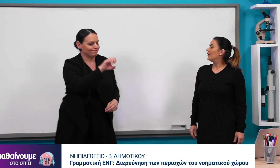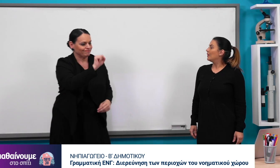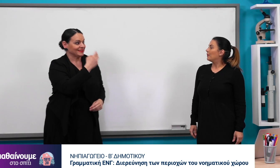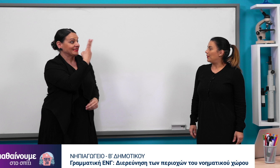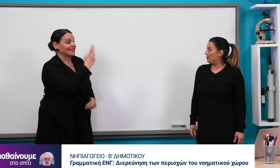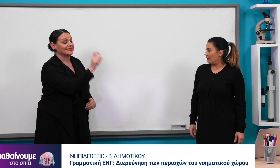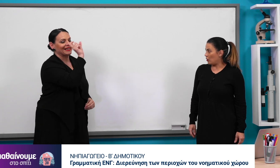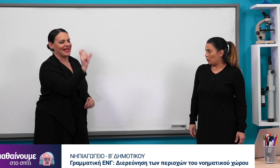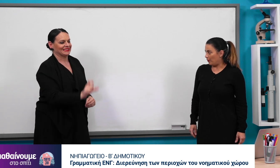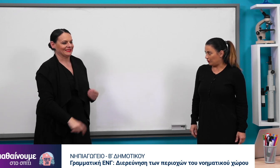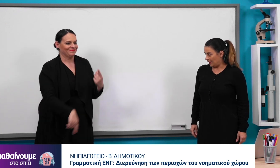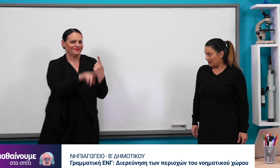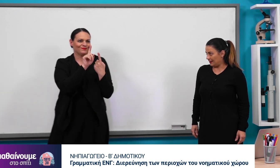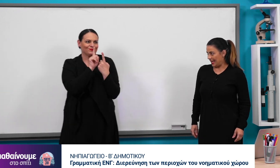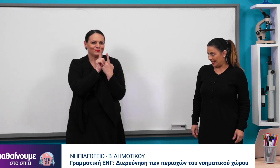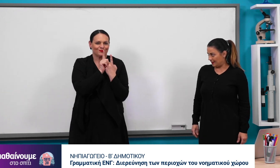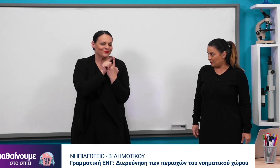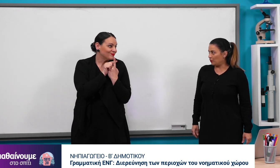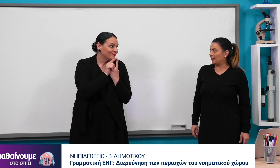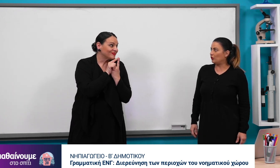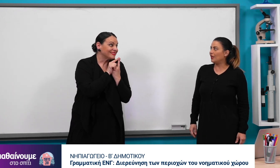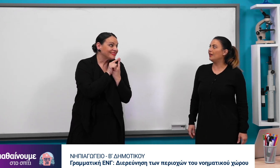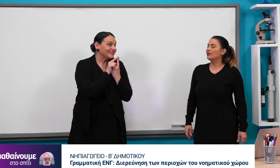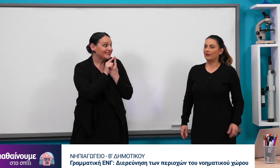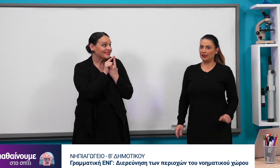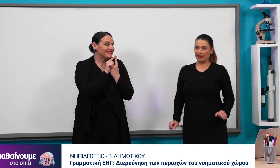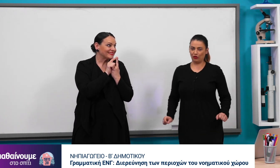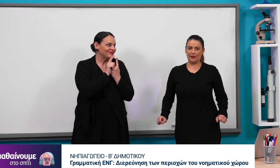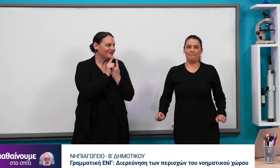Πρέπει να βρω εγώ λοιπόν τρεις λέξεις που να γίνονται σε αυτή την περιοχή.